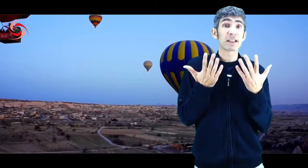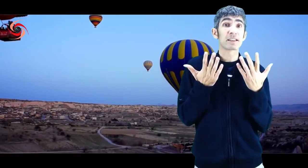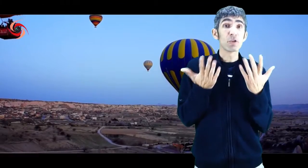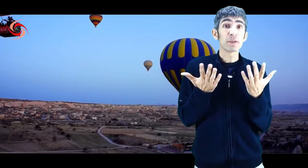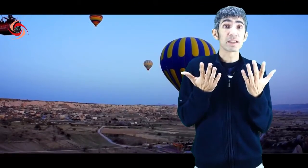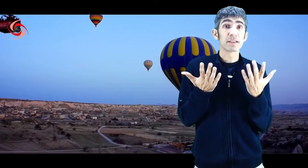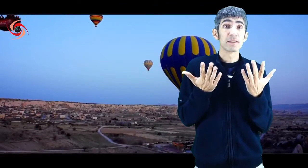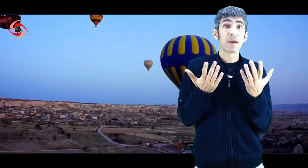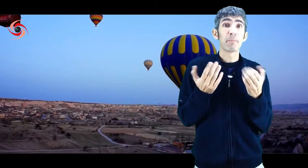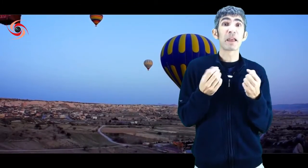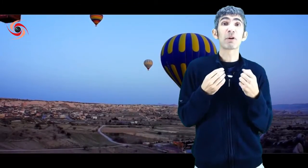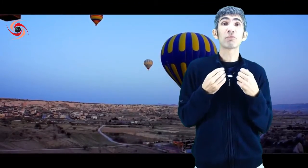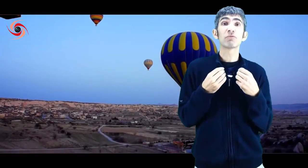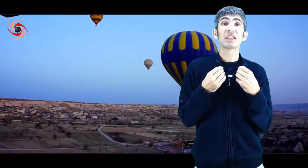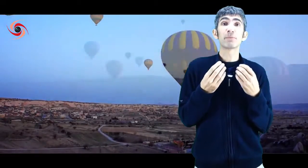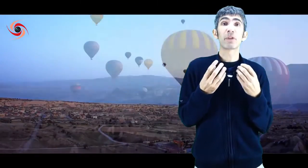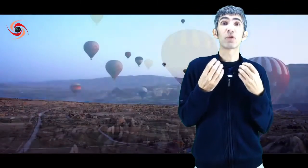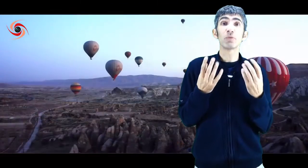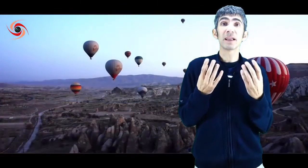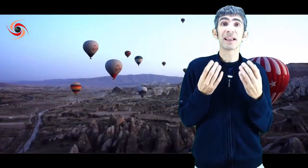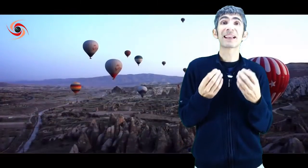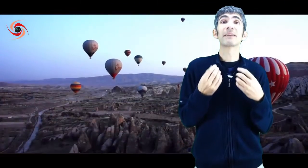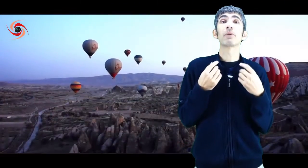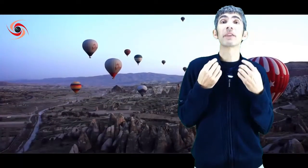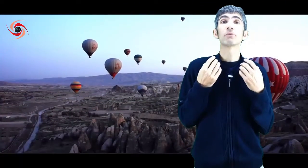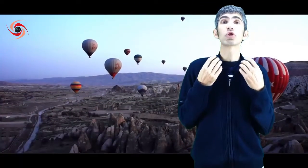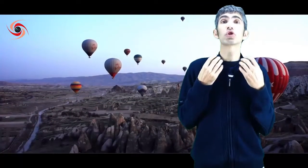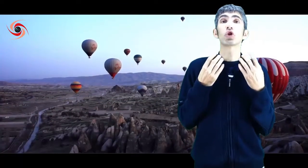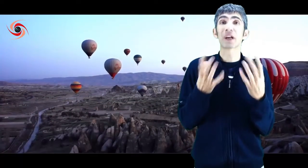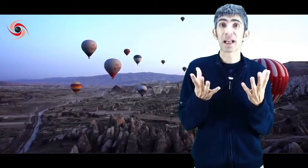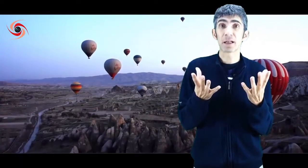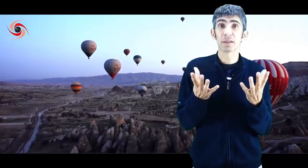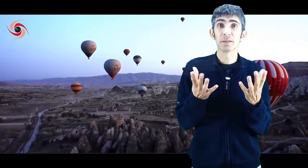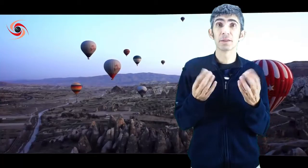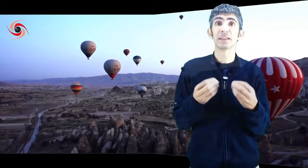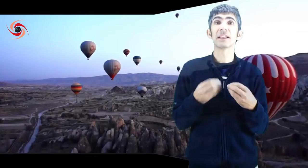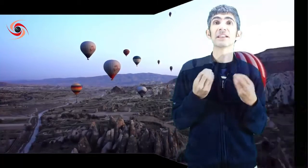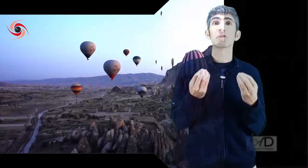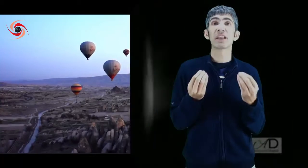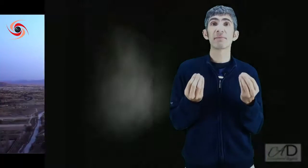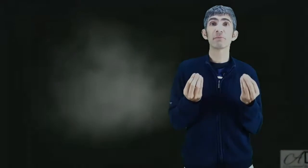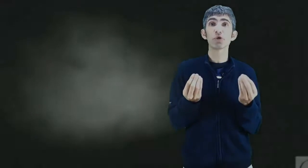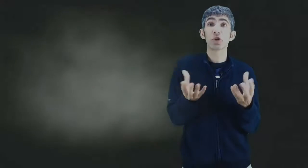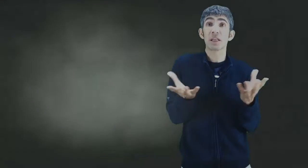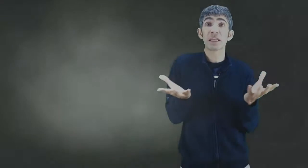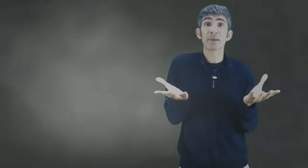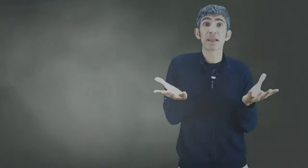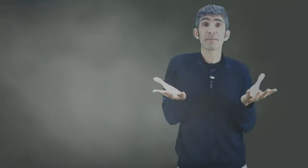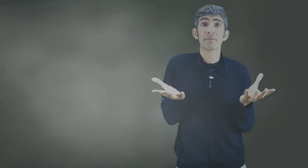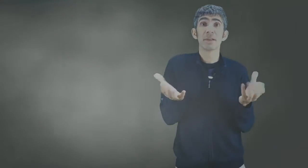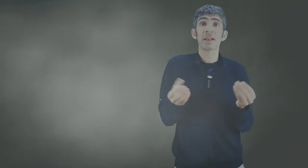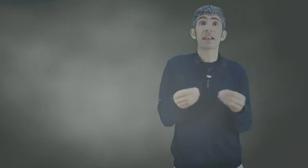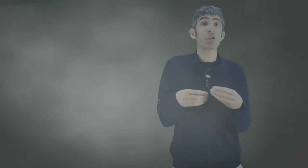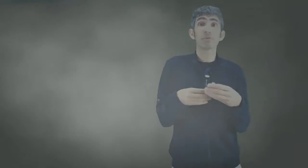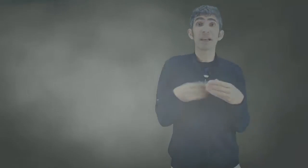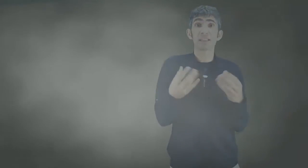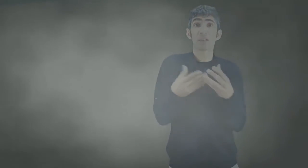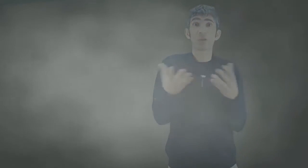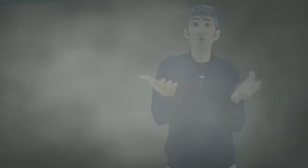clases de nubes, pero hay un tipo de nube que podemos tocar. Es lo que llamamos niebla, que no es más que una